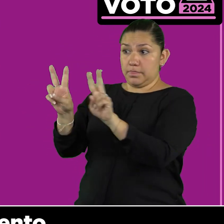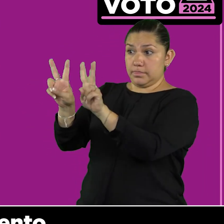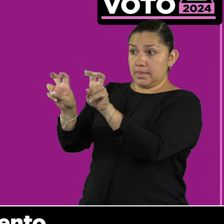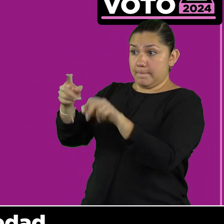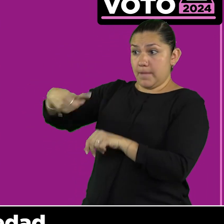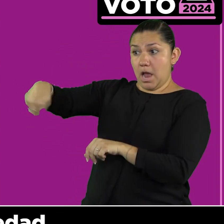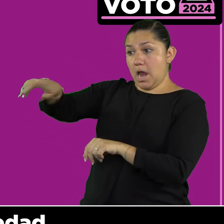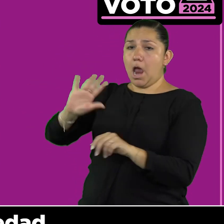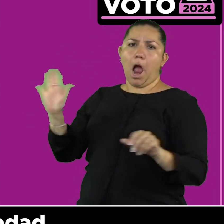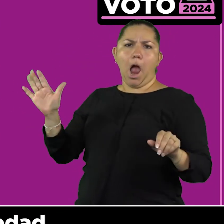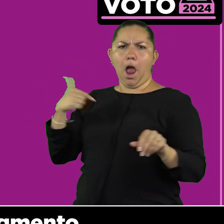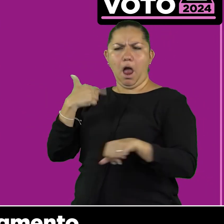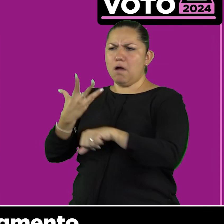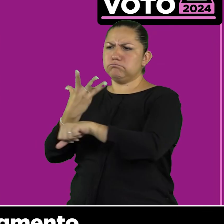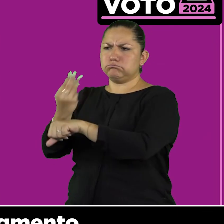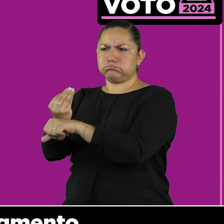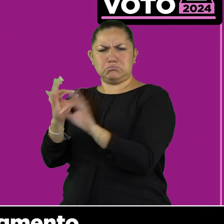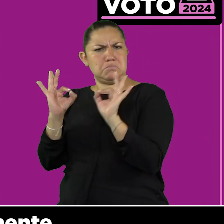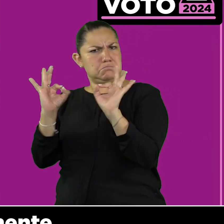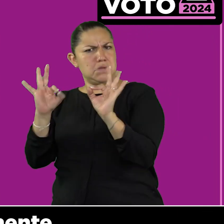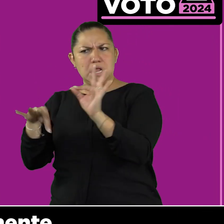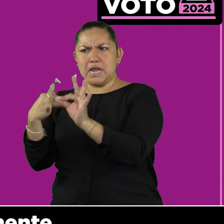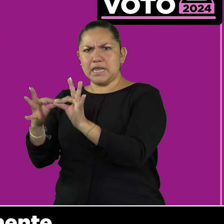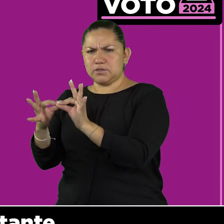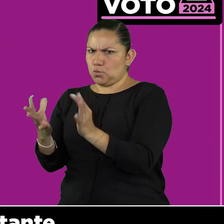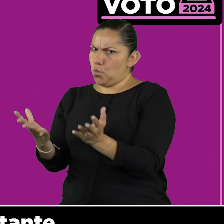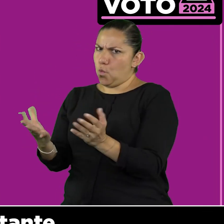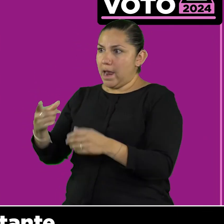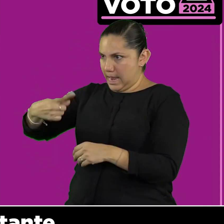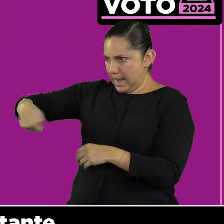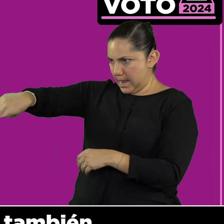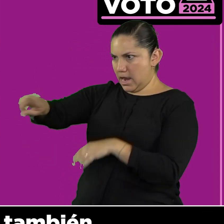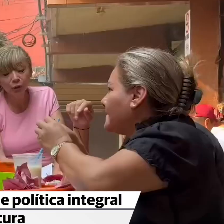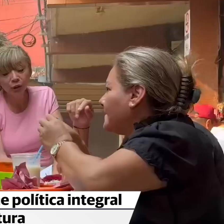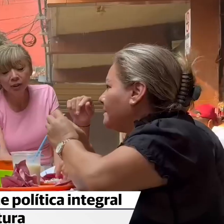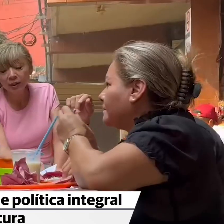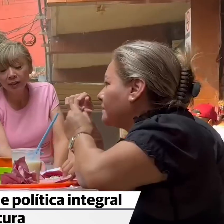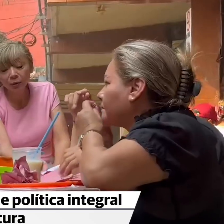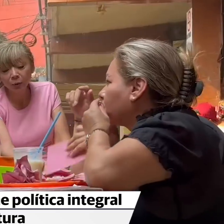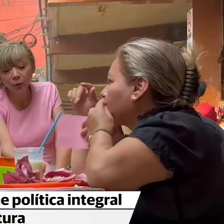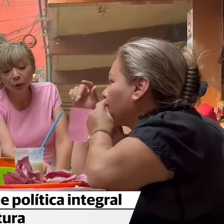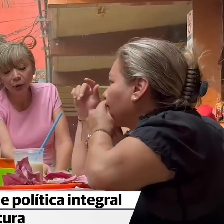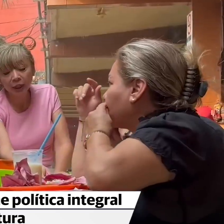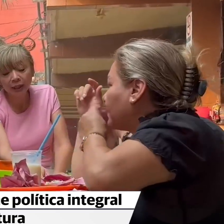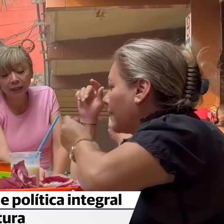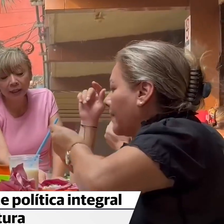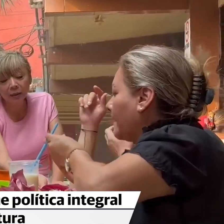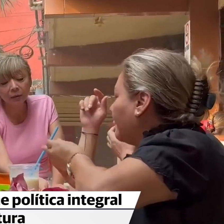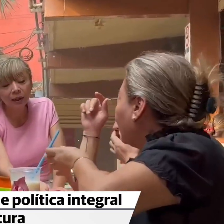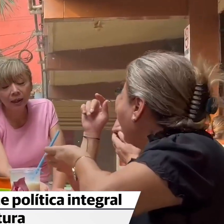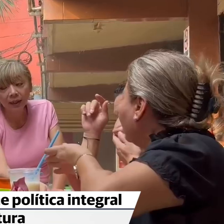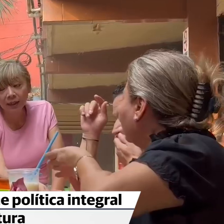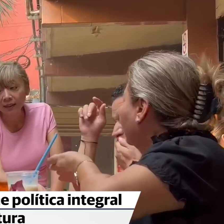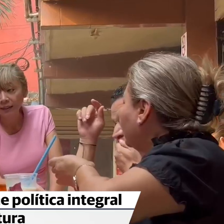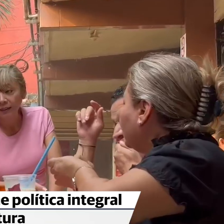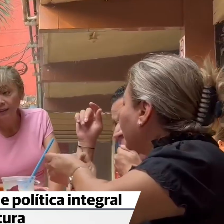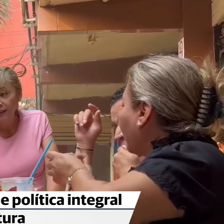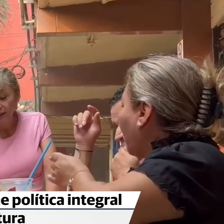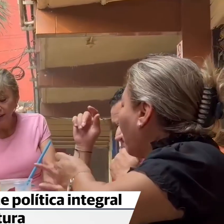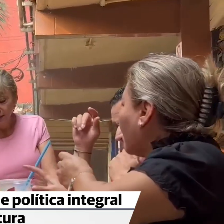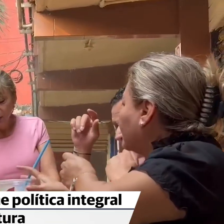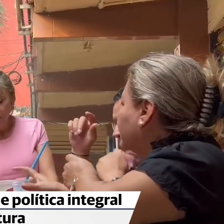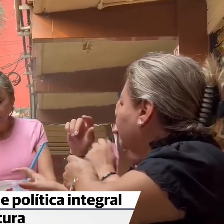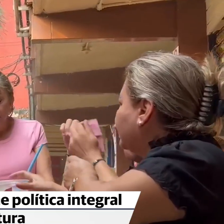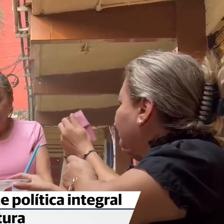ese segmento de la sociedad, que es un segmento evidentemente muy importante. Indicó que en su gobierno todas las nuevas obras serían